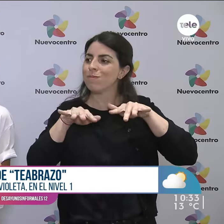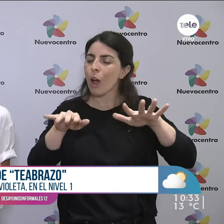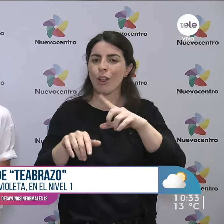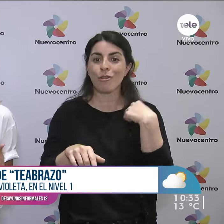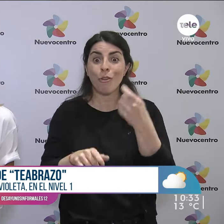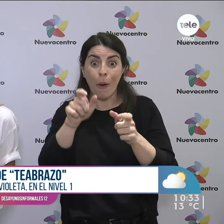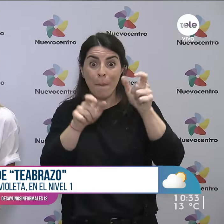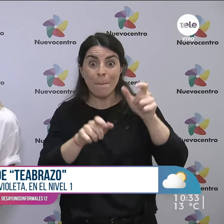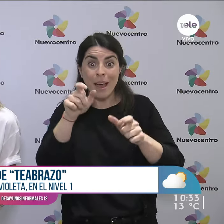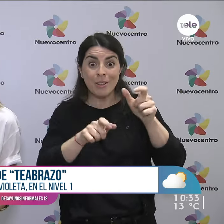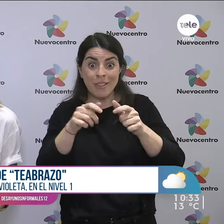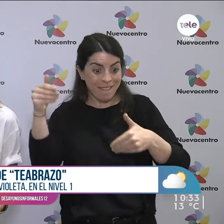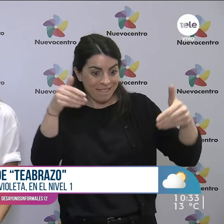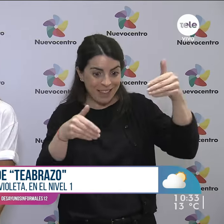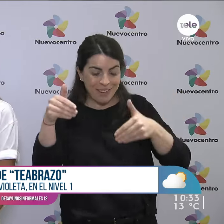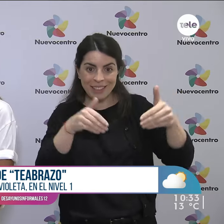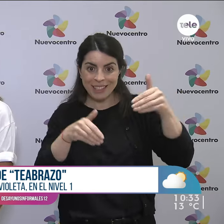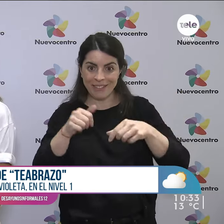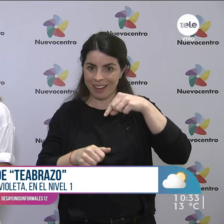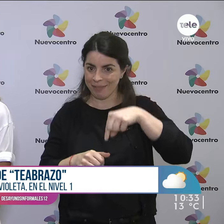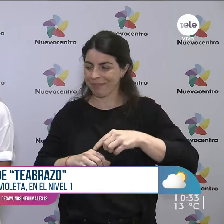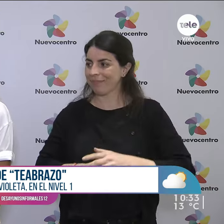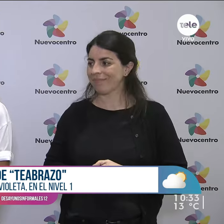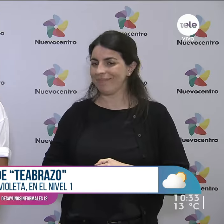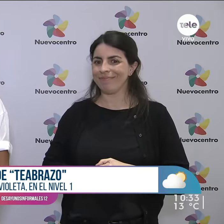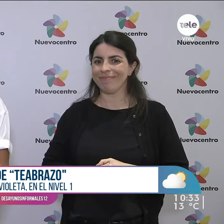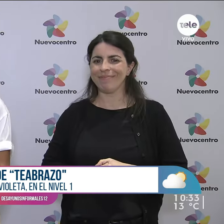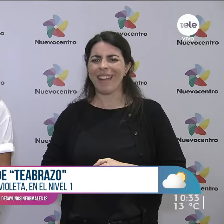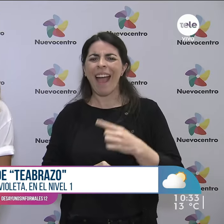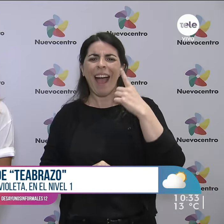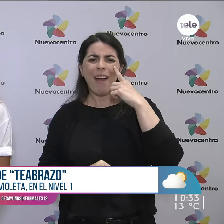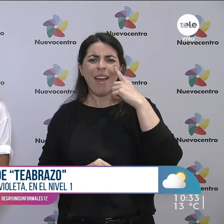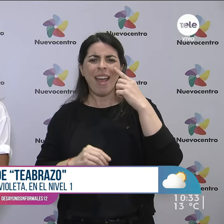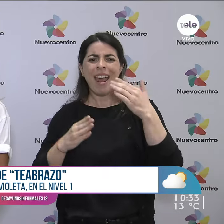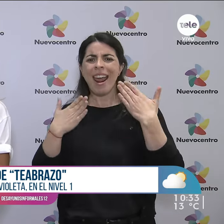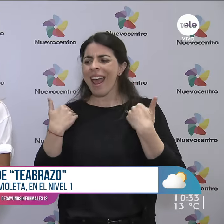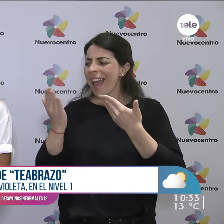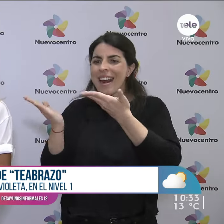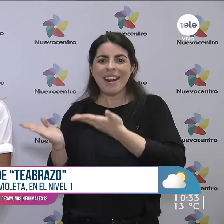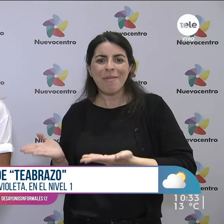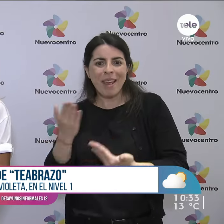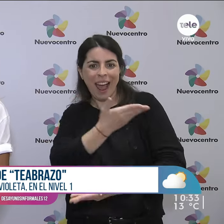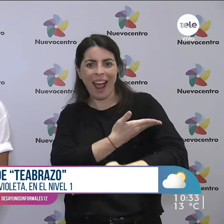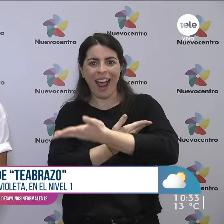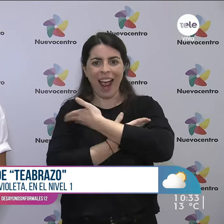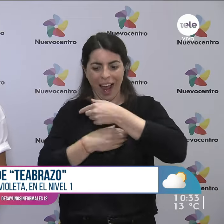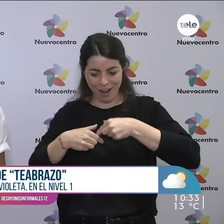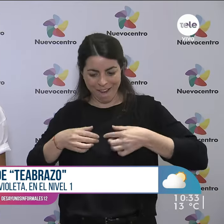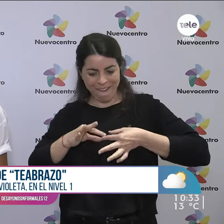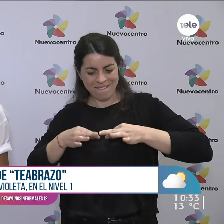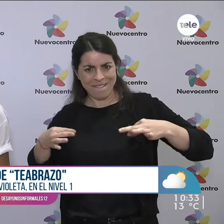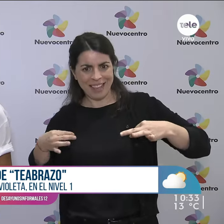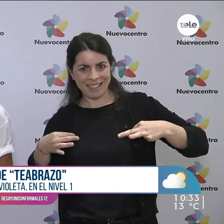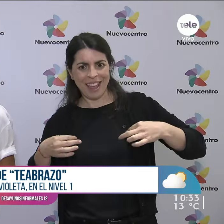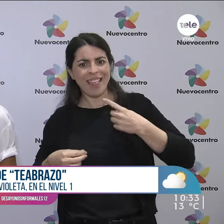nuevo centro puedan vivir esa experiencia. Contanos un poco sobre la remera que tenés puesta, justamente dice, me estás tomando el pelo. Claro, porque